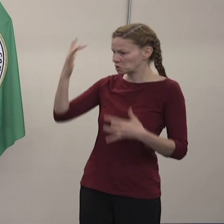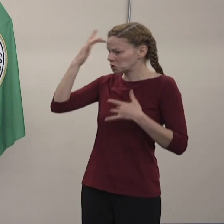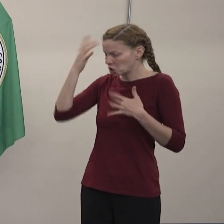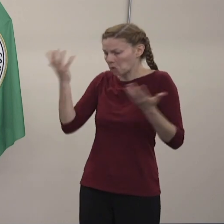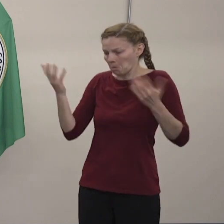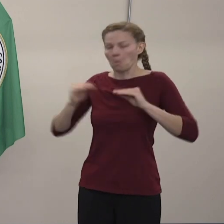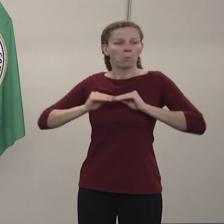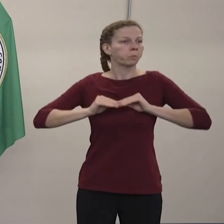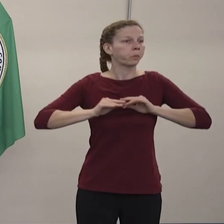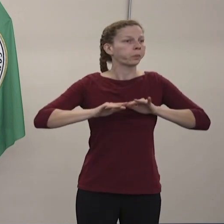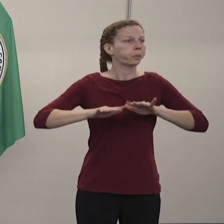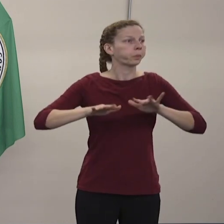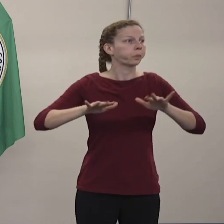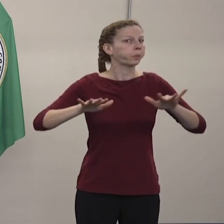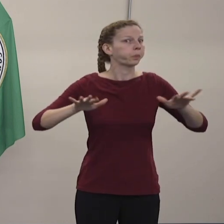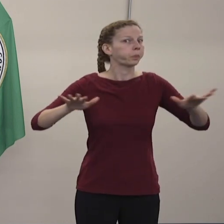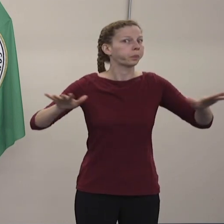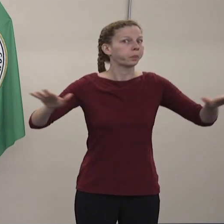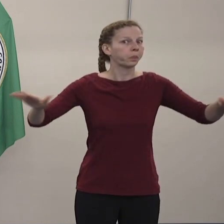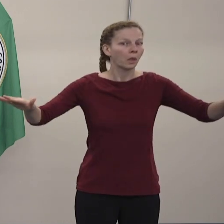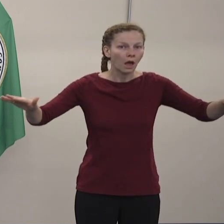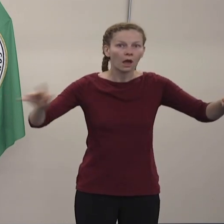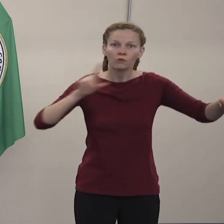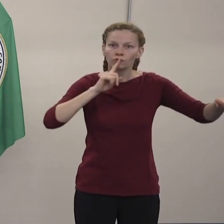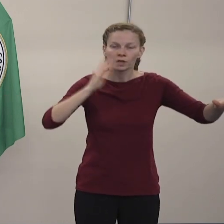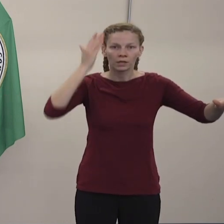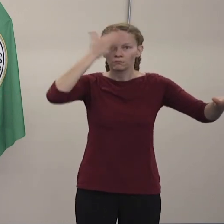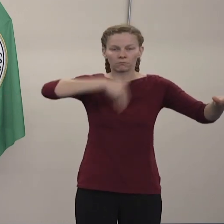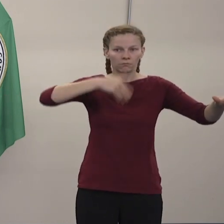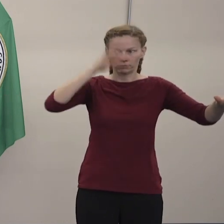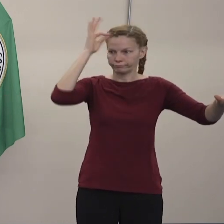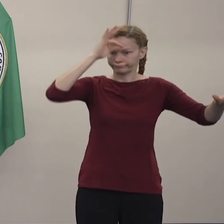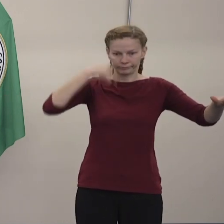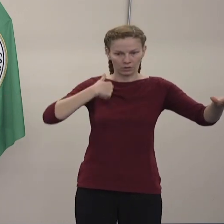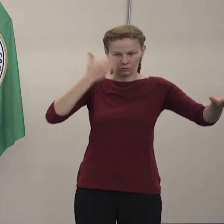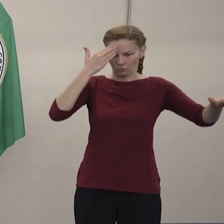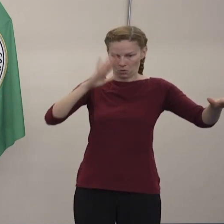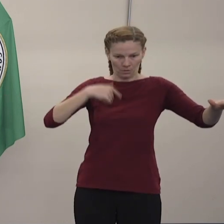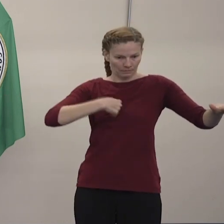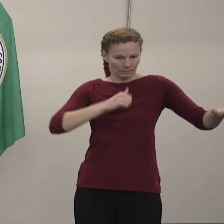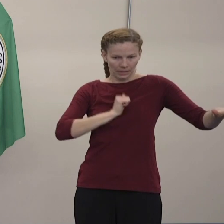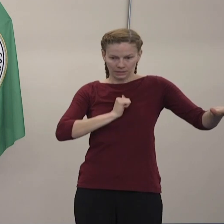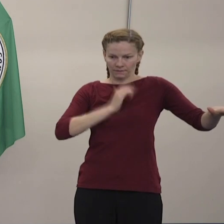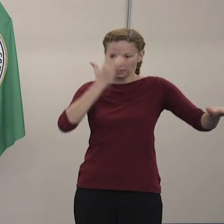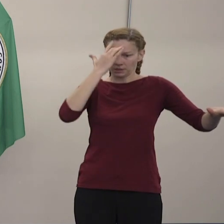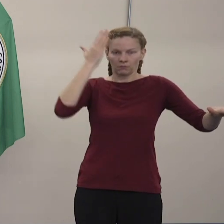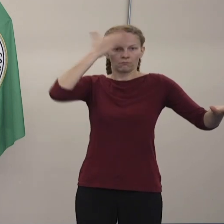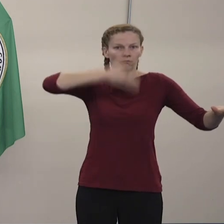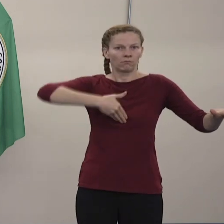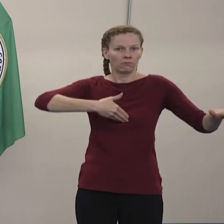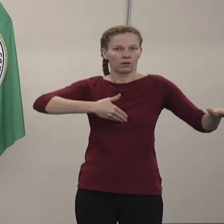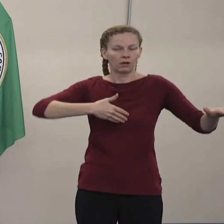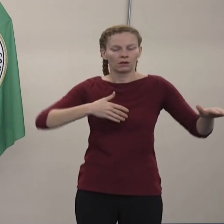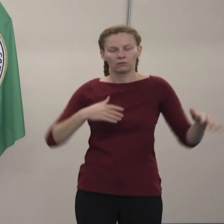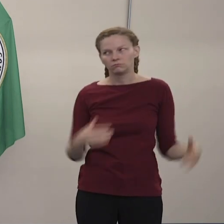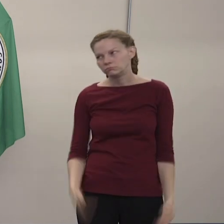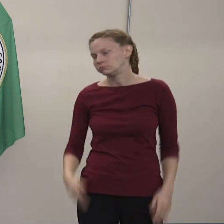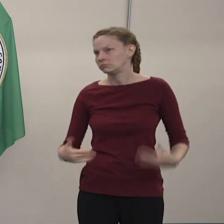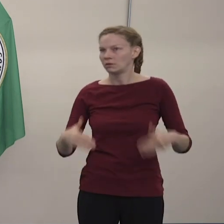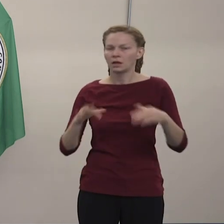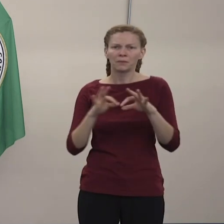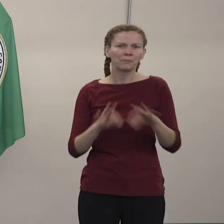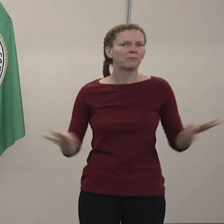sin saber que están enfermos ellos mismos. Por eso es que es tan importante que todos